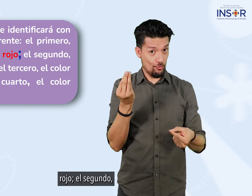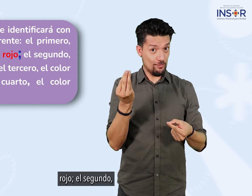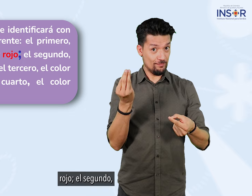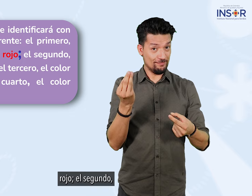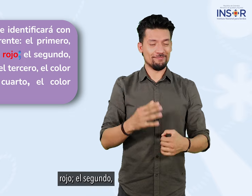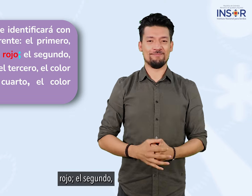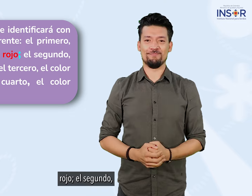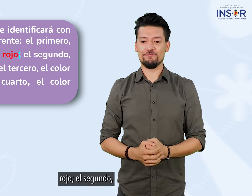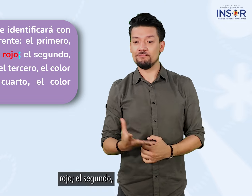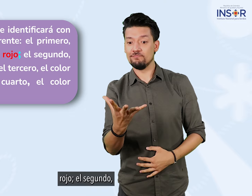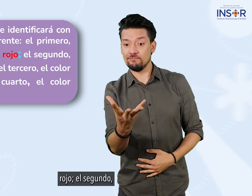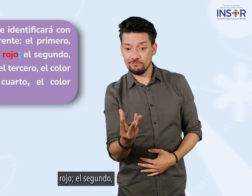el segundo